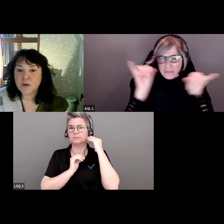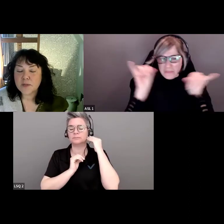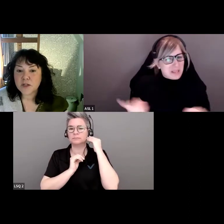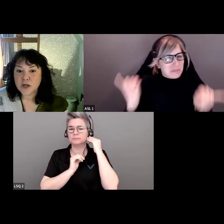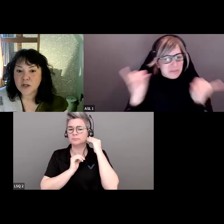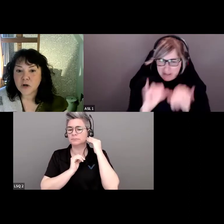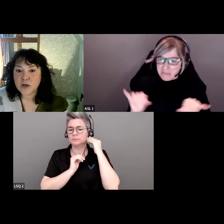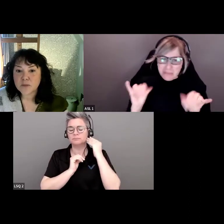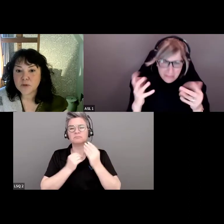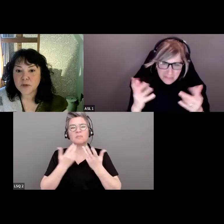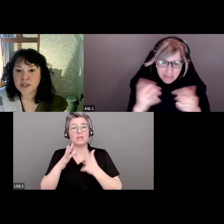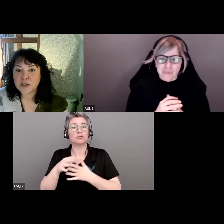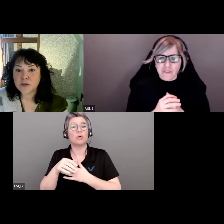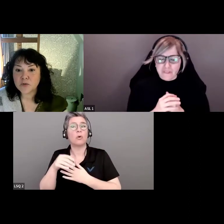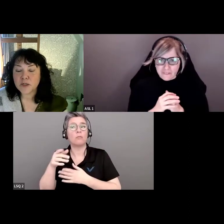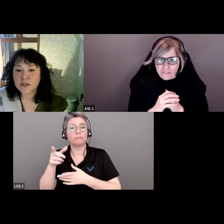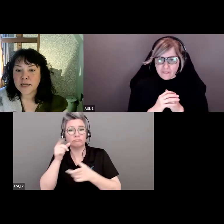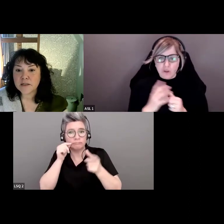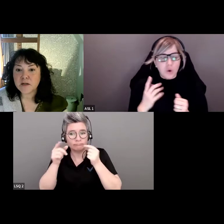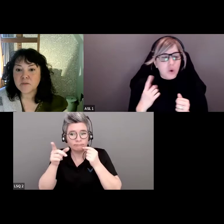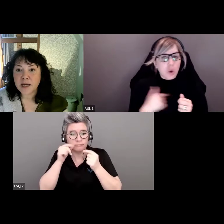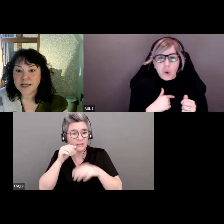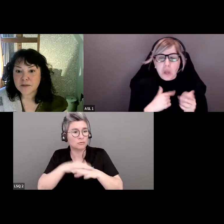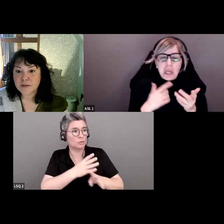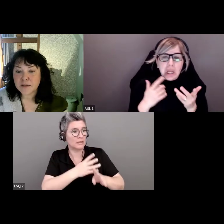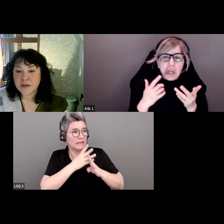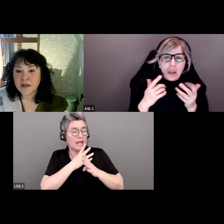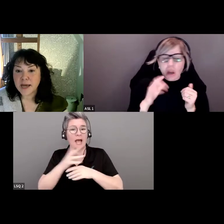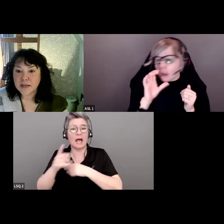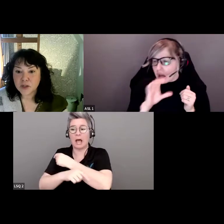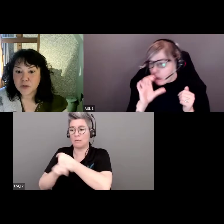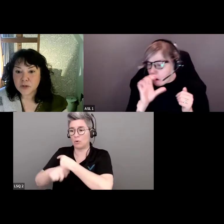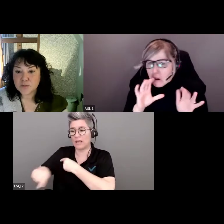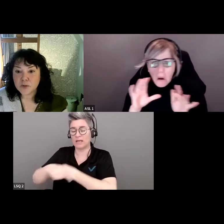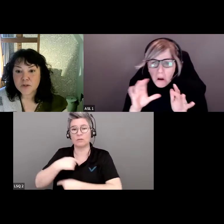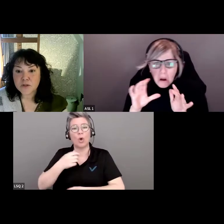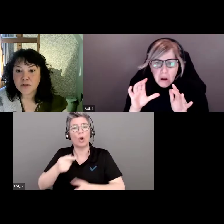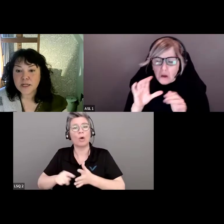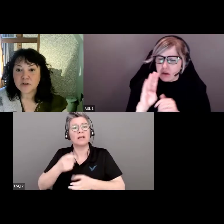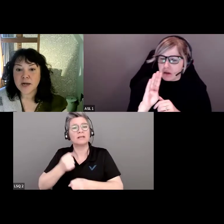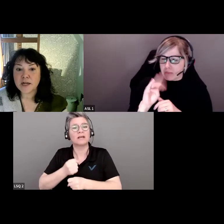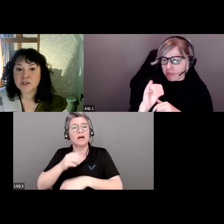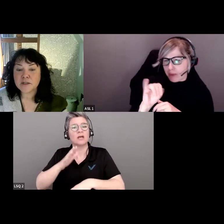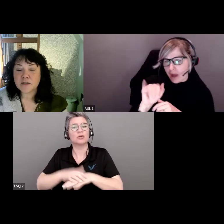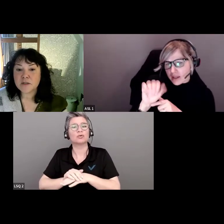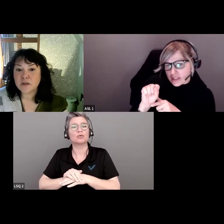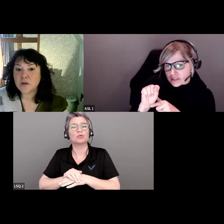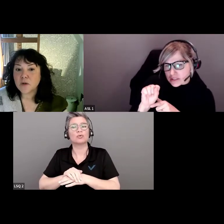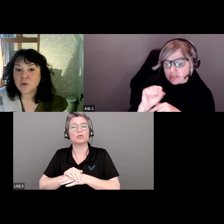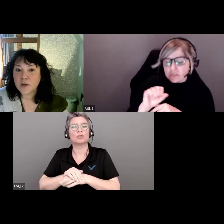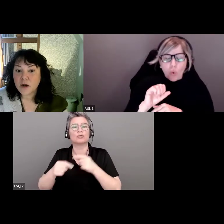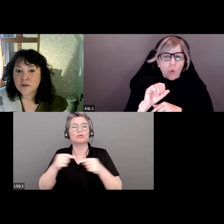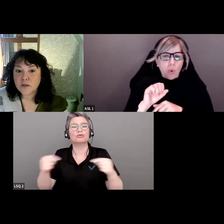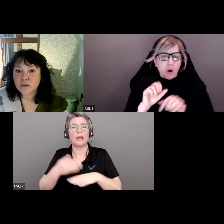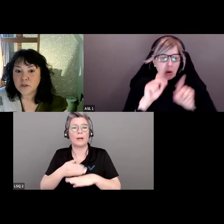On l'avait entendu des patients et du personnel. Lorsque nous avons commencé à travailler sur la question des préjugés,